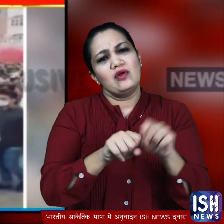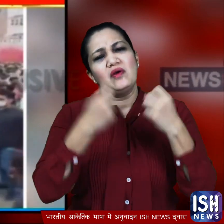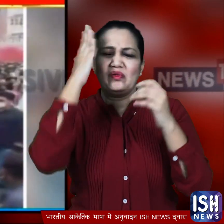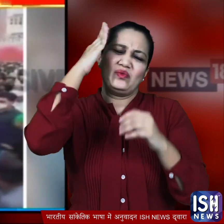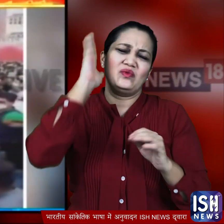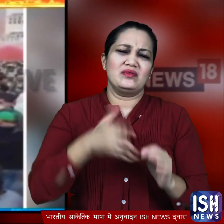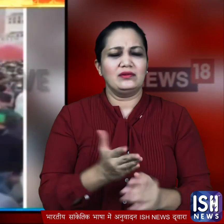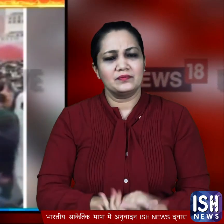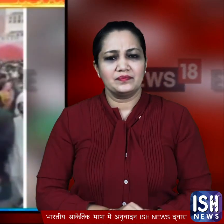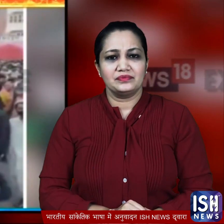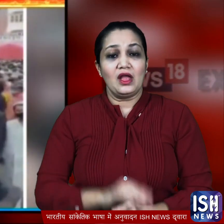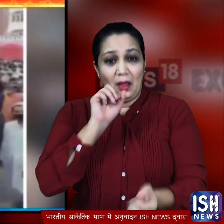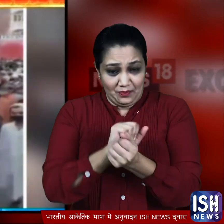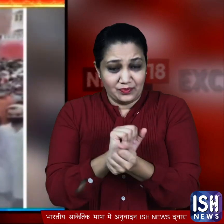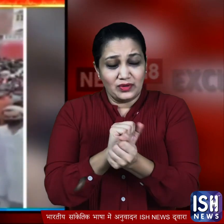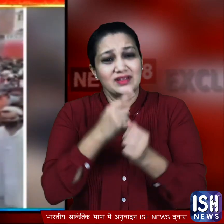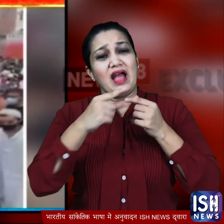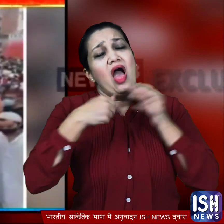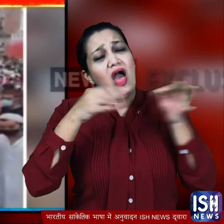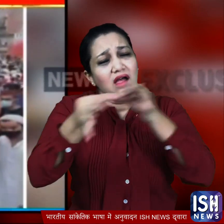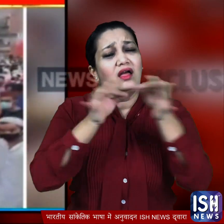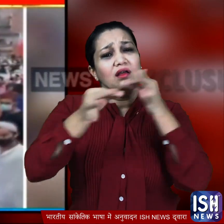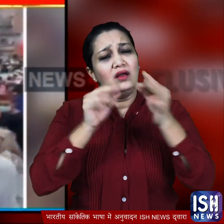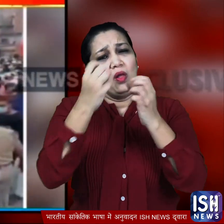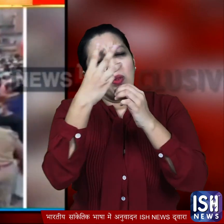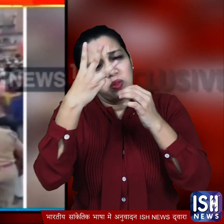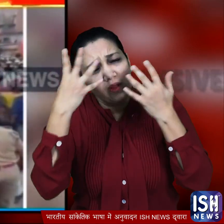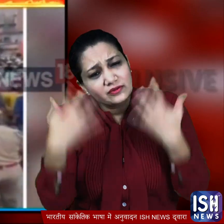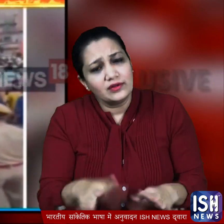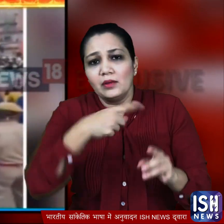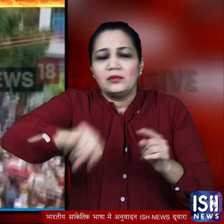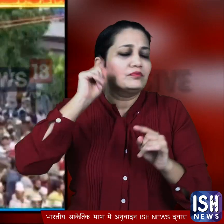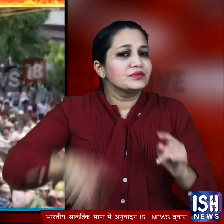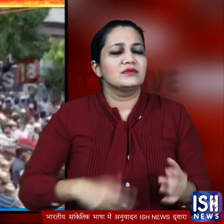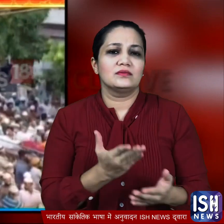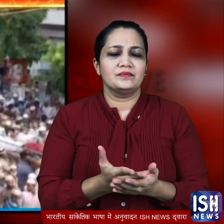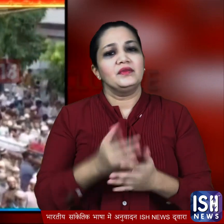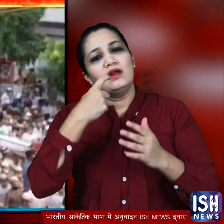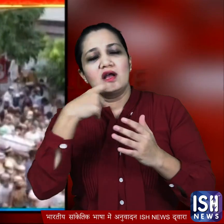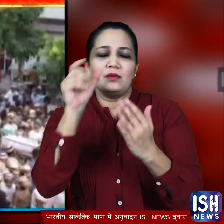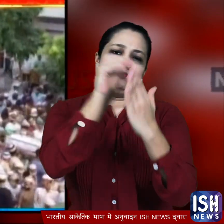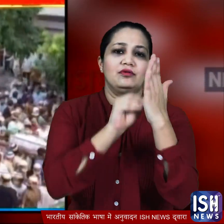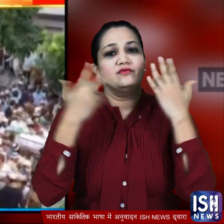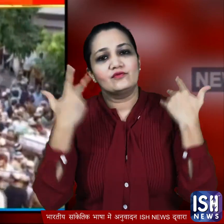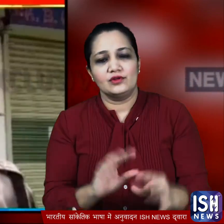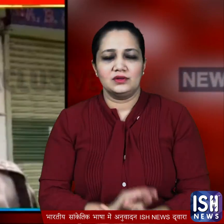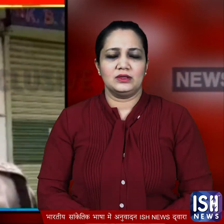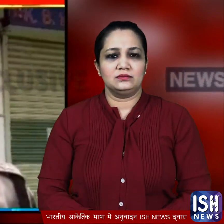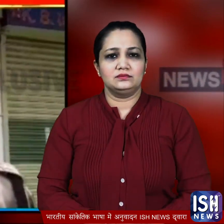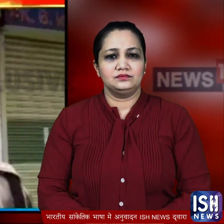जबकि पुलिस की दलील है कि उसके लाग समझाने के बावजूद कुछ लोगों ने मनमानी की जिनके खिलाव कानूनी कारवाई की जा रही भीड कुछ लोगों के